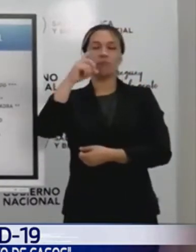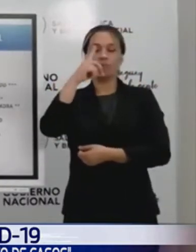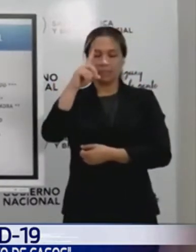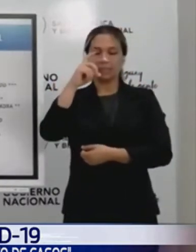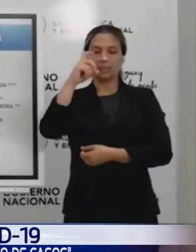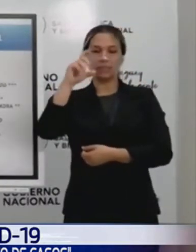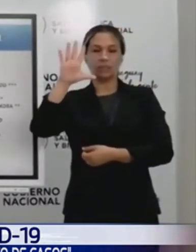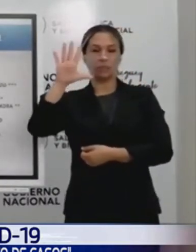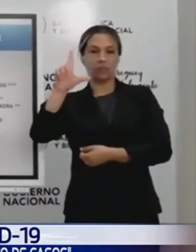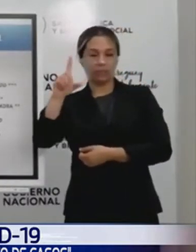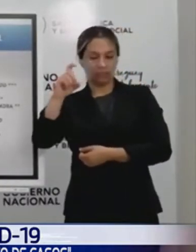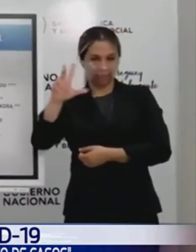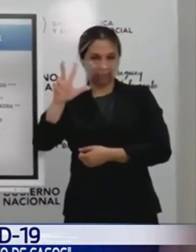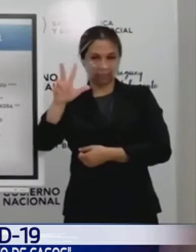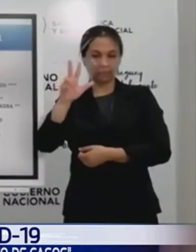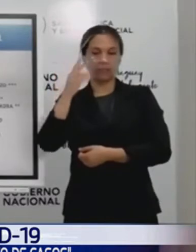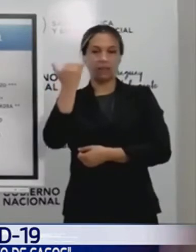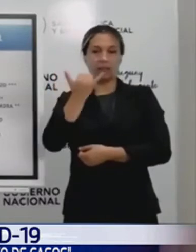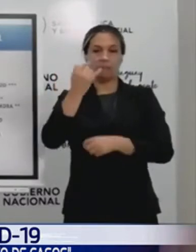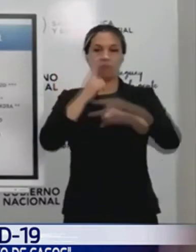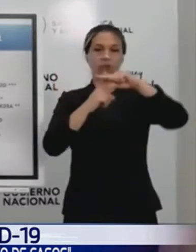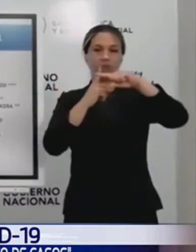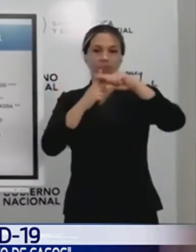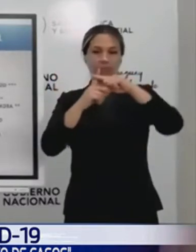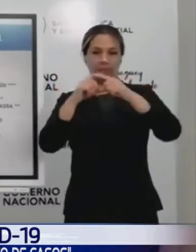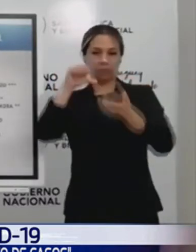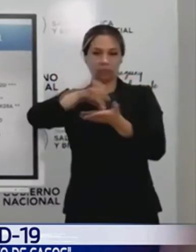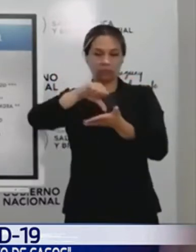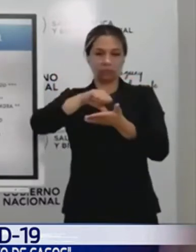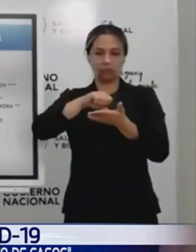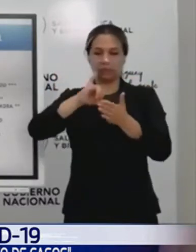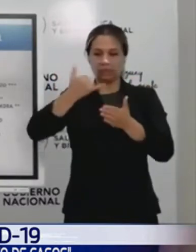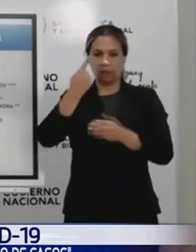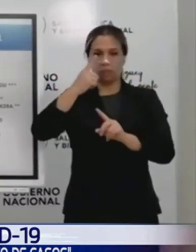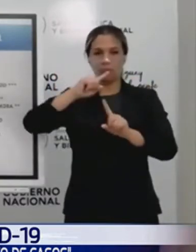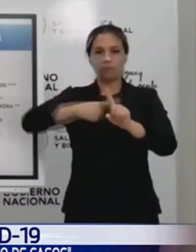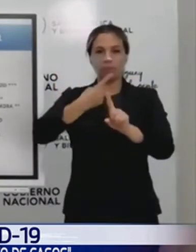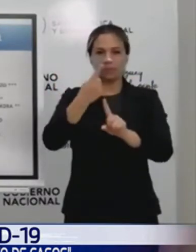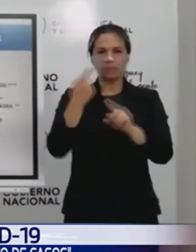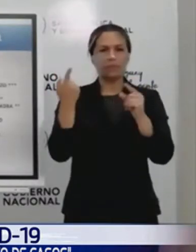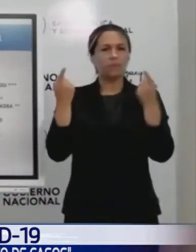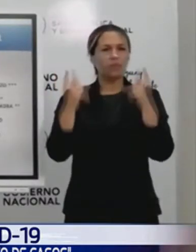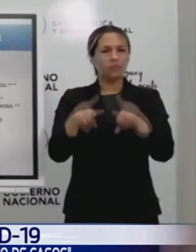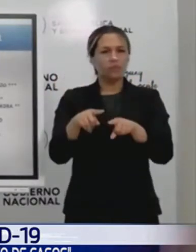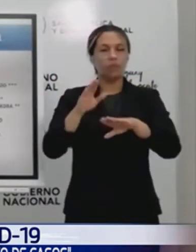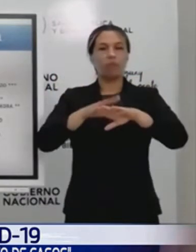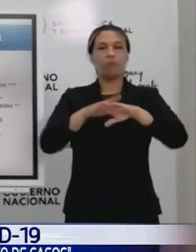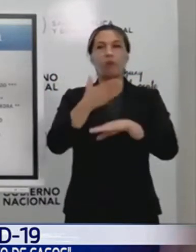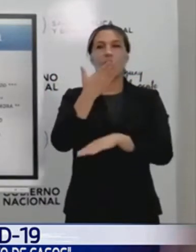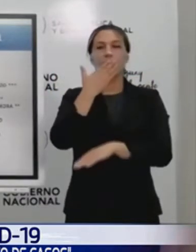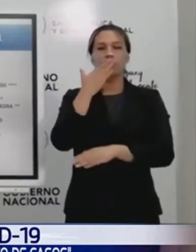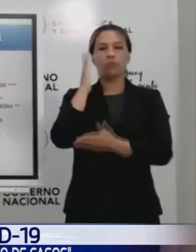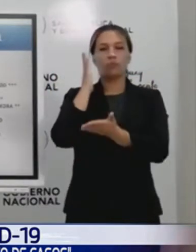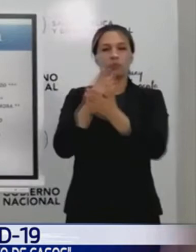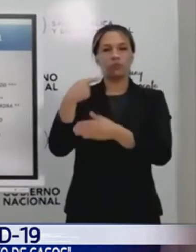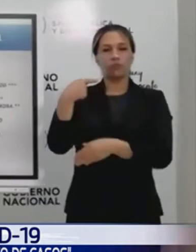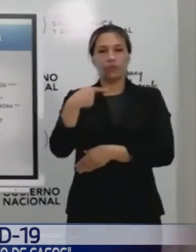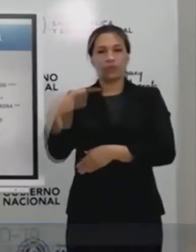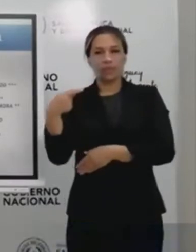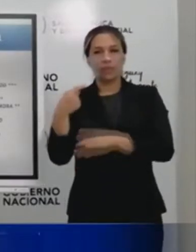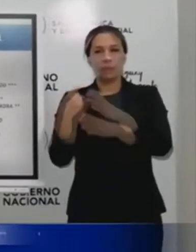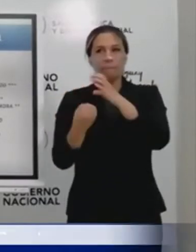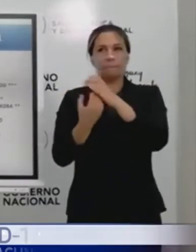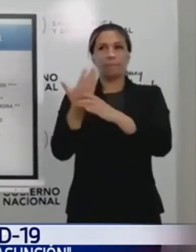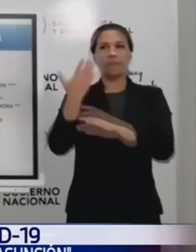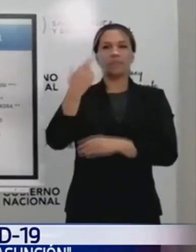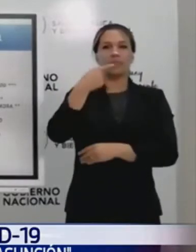un 100% más en Asunción. Estamos a un mes de eso. ¿Qué pasó ahí? Finales de octubre, principios de noviembre,